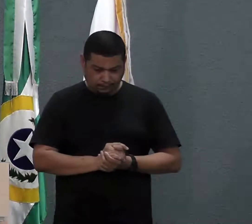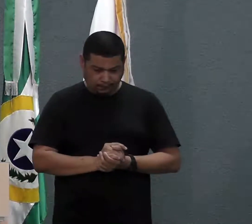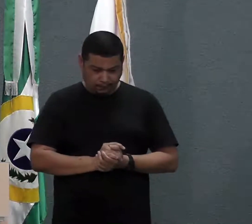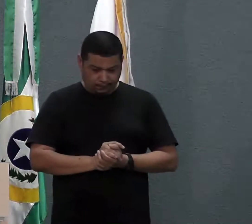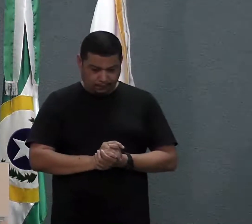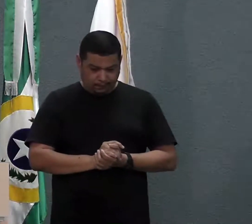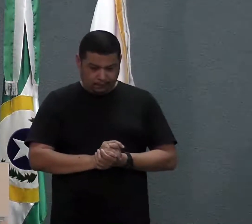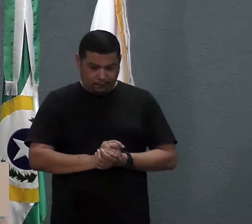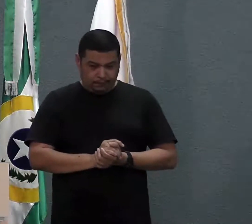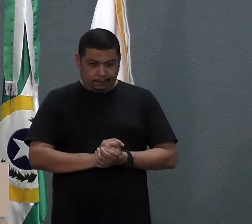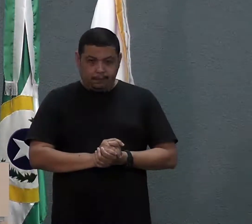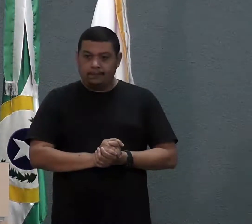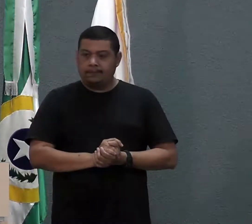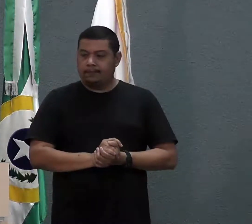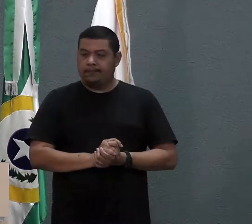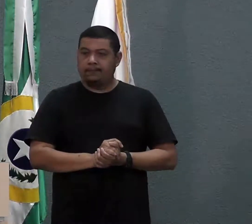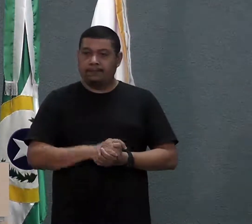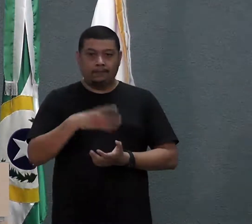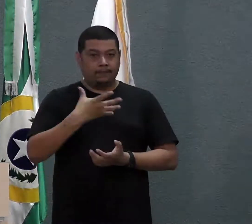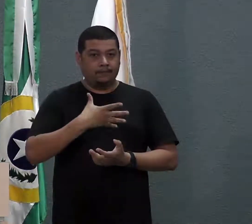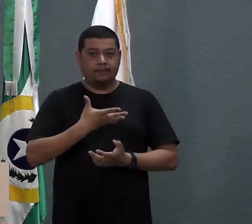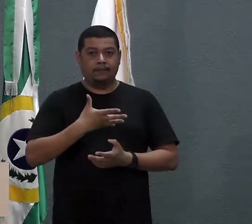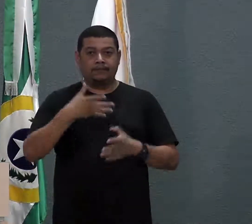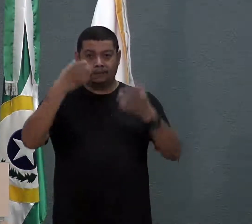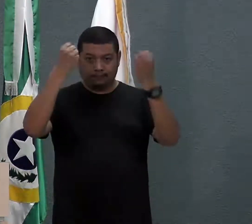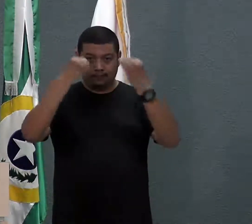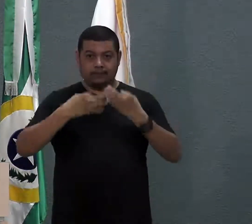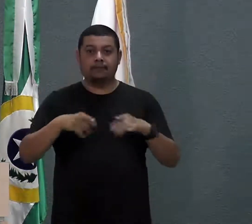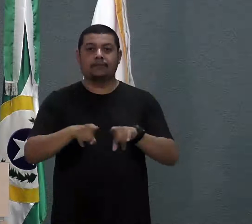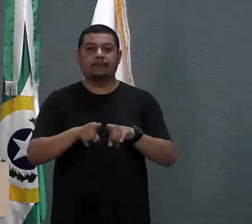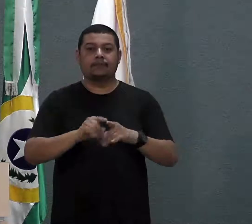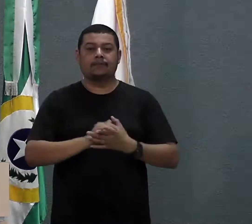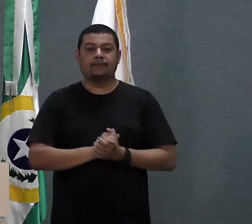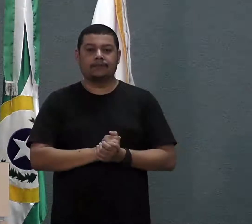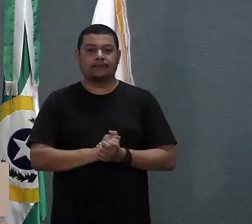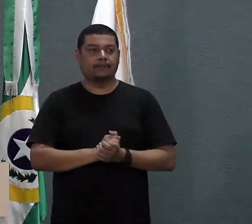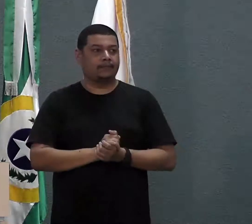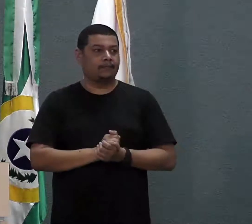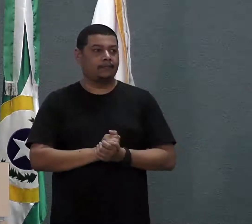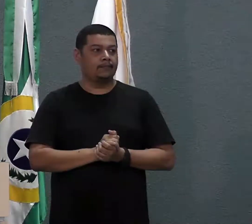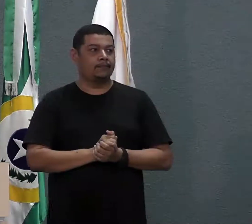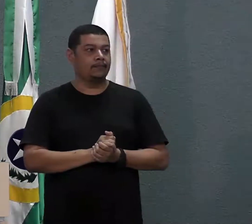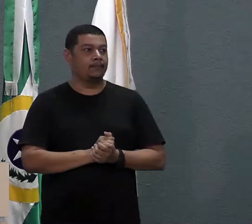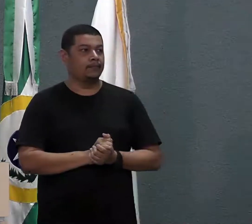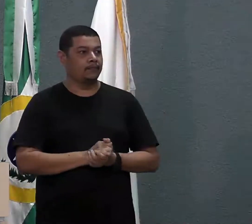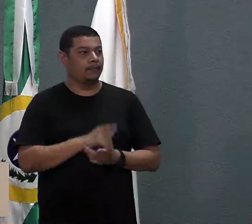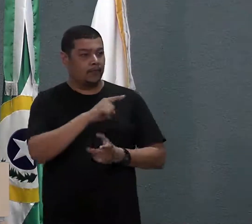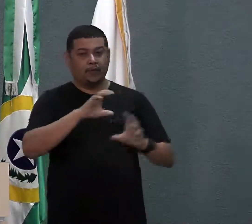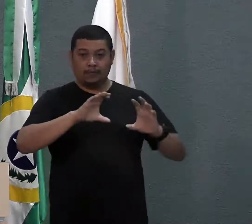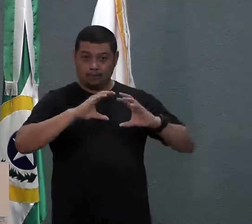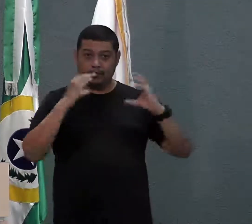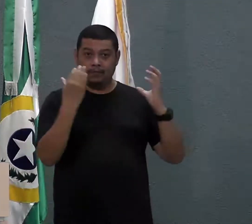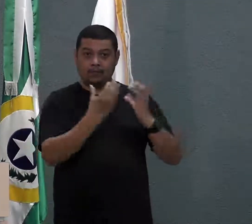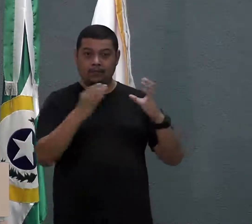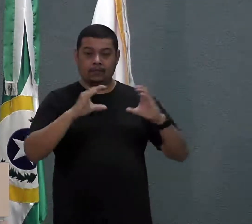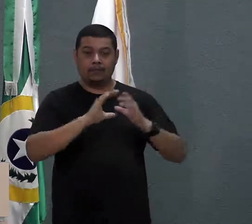Aí queria aqui falar um pouquinho, Paulo Henrique, você que é da Comissão de